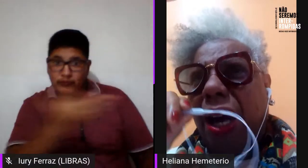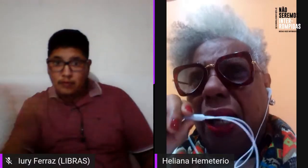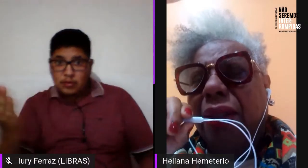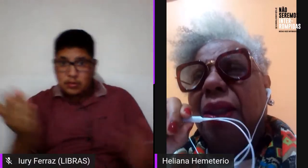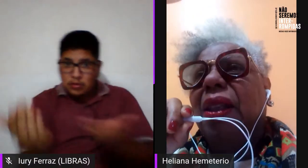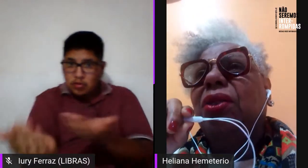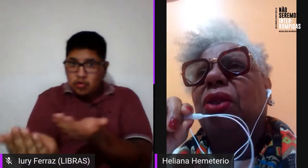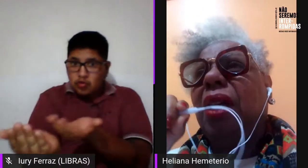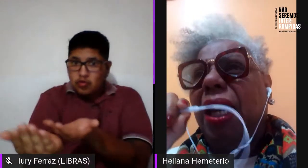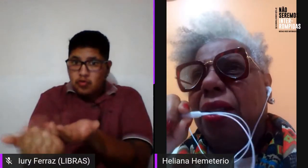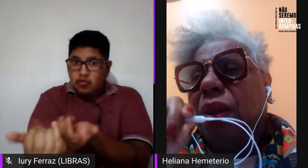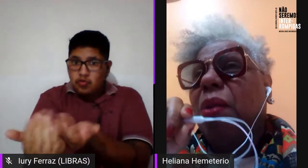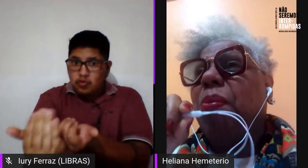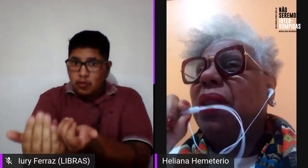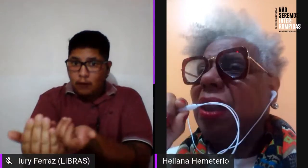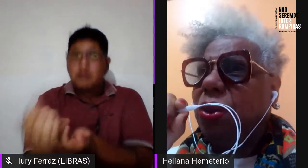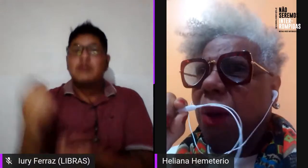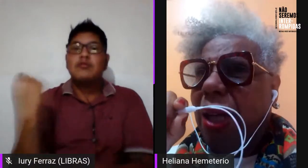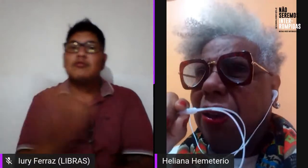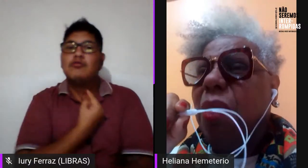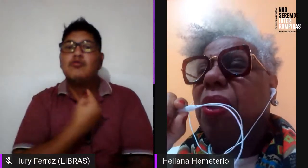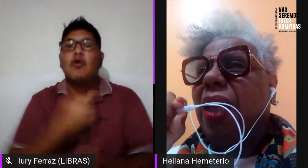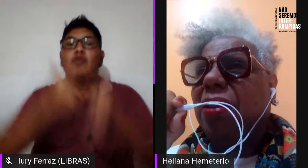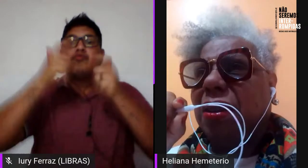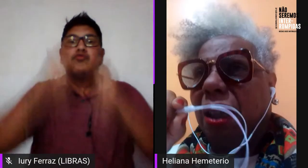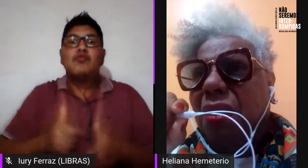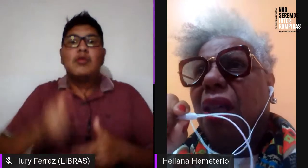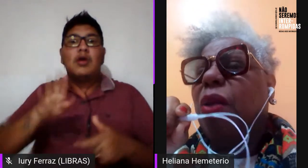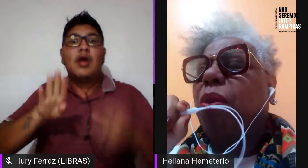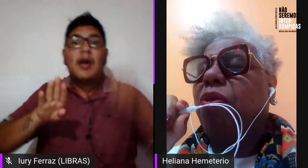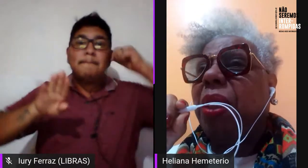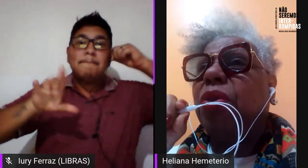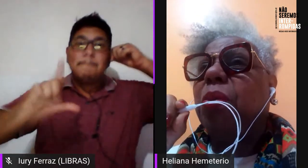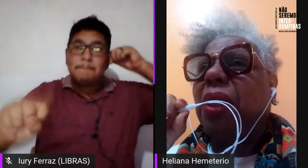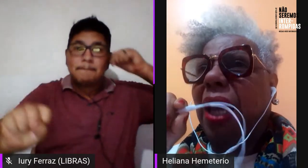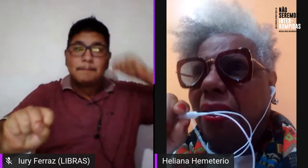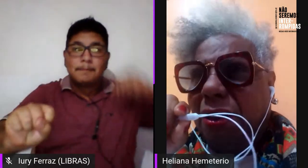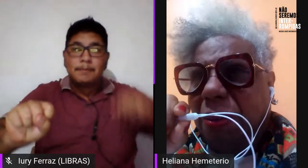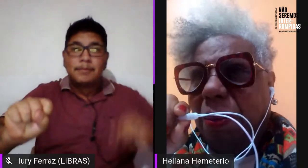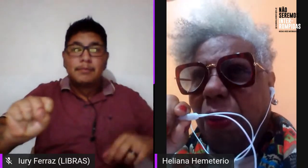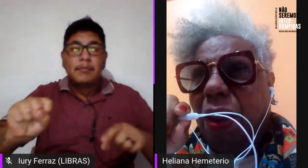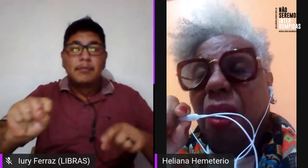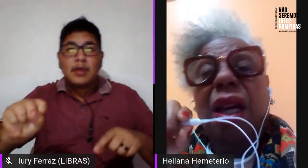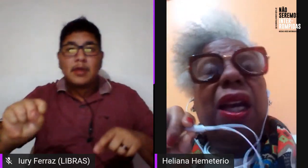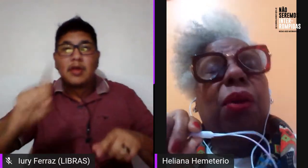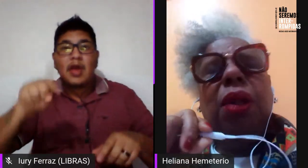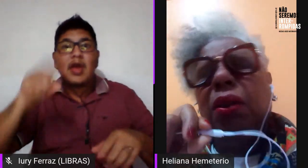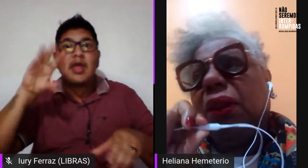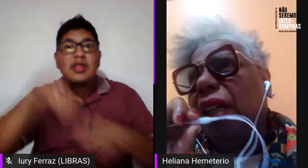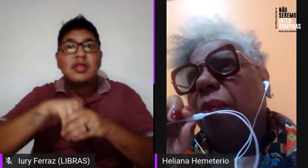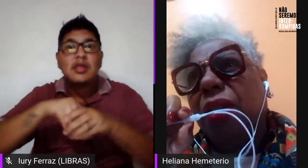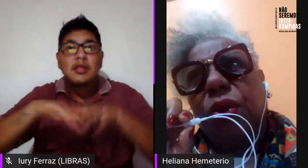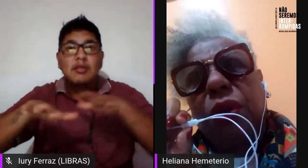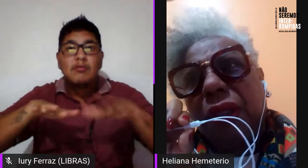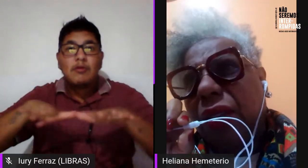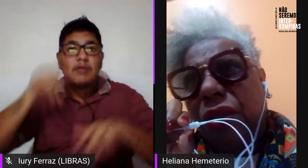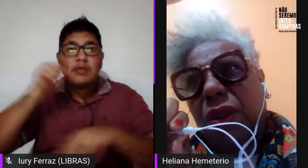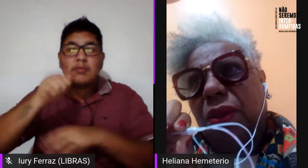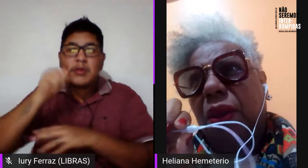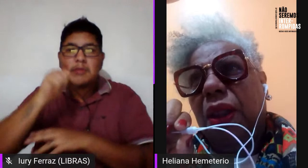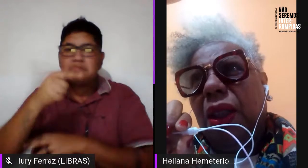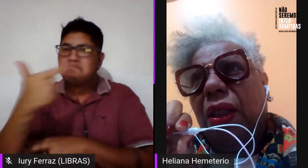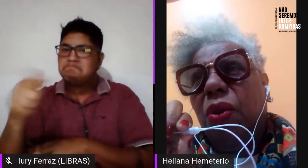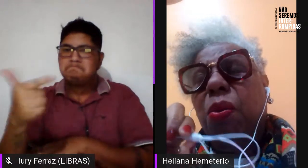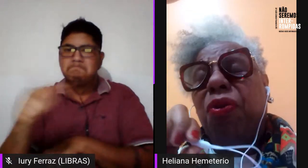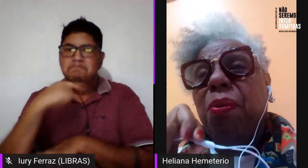nosso lugar de lésbicas bissexuais e mulheres trans é no movimento de mulheres, eu não tenho mais dúvida